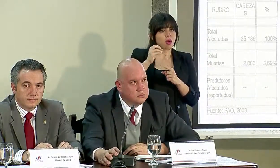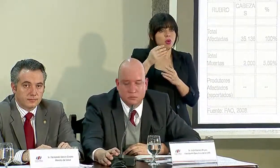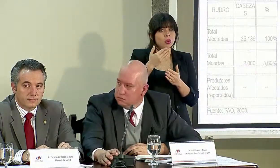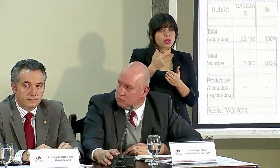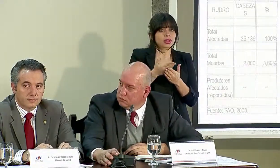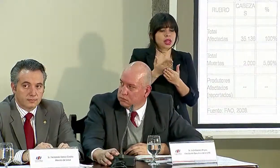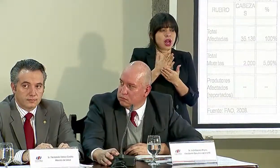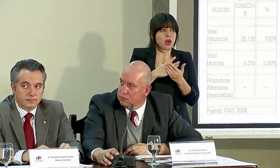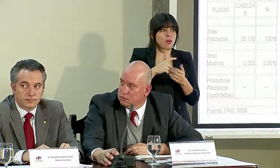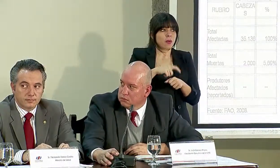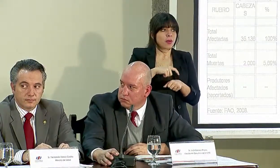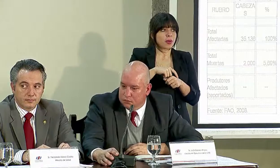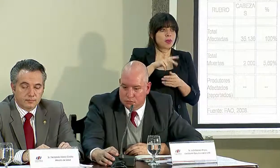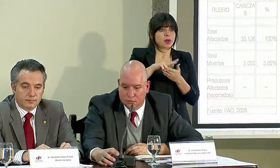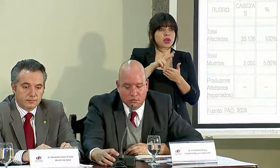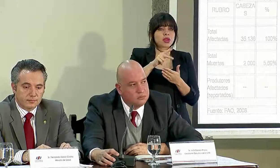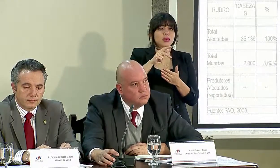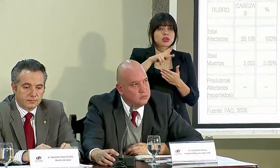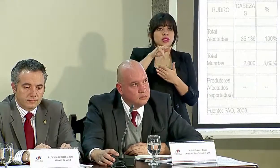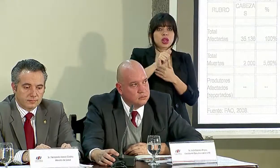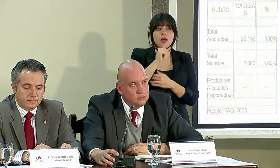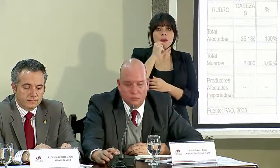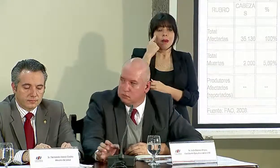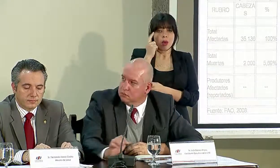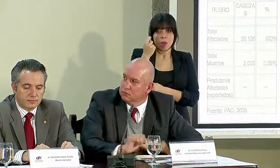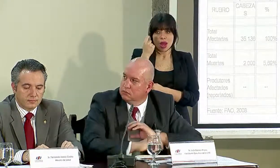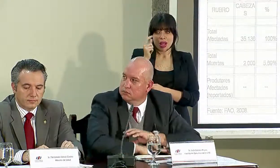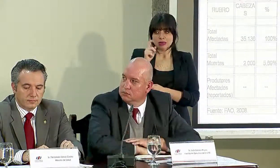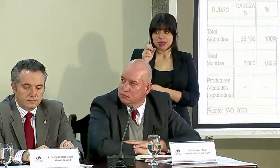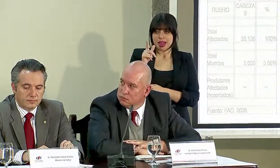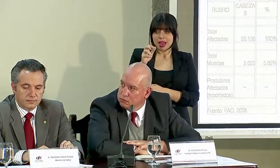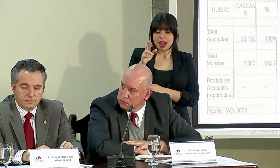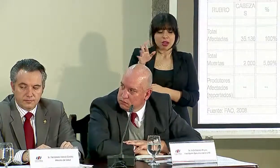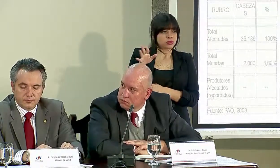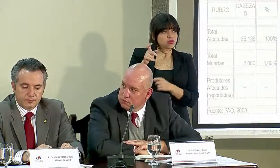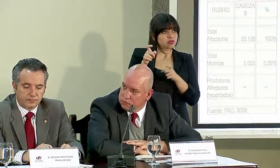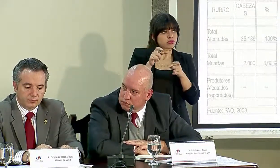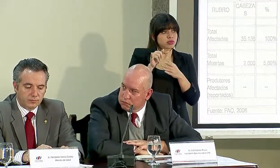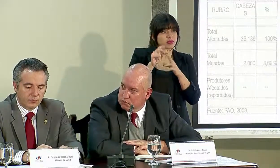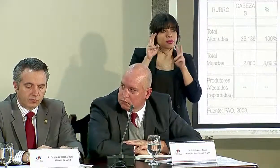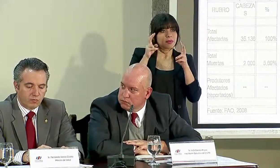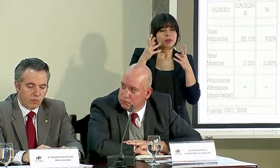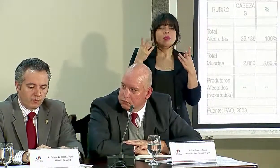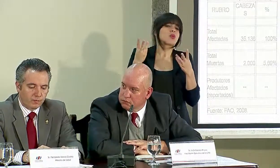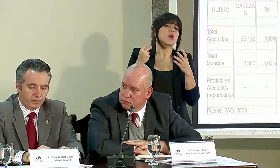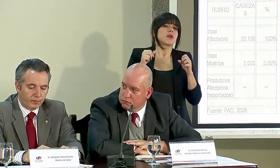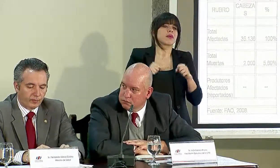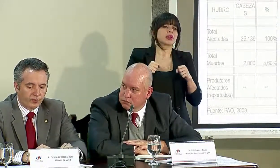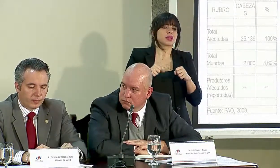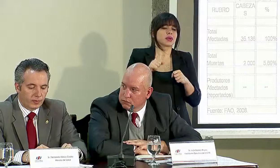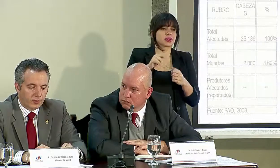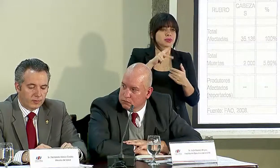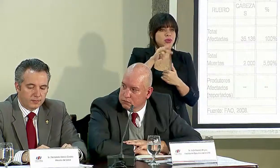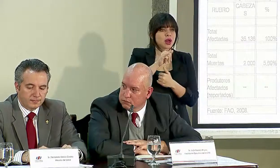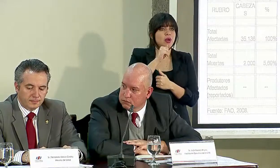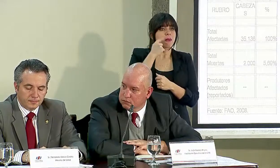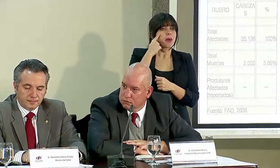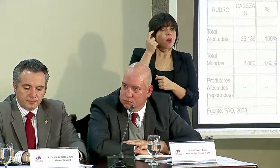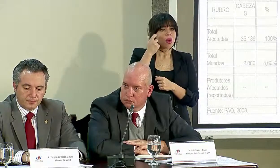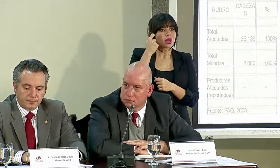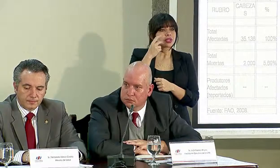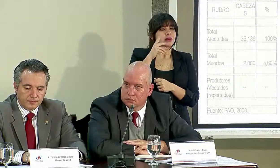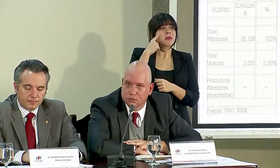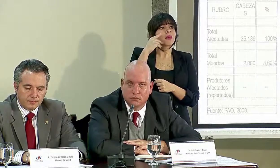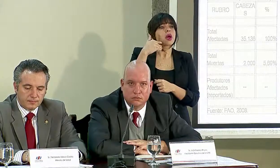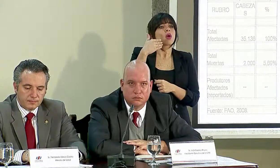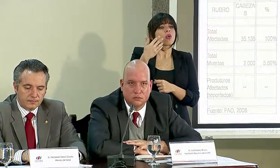ejecutar en algún momento el proyecto de agua para Guanacaste? Don Edgar, tengo entendido que usted es el que está manejando ese tema. ¿Qué tan factible es ese proyecto de agua para Guanacaste y para